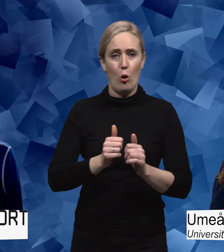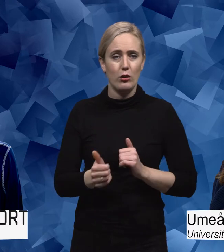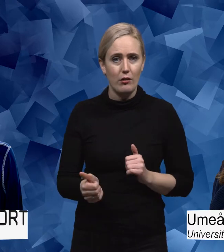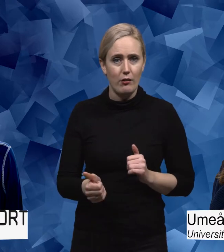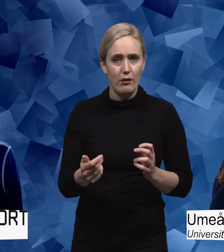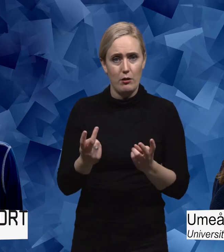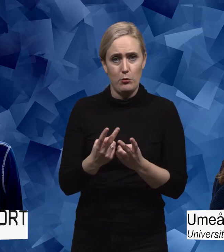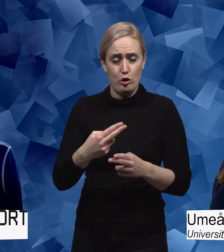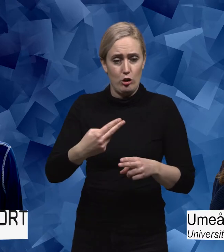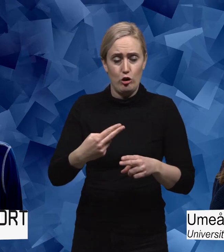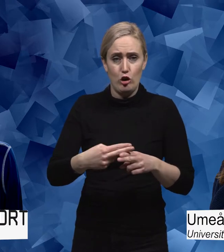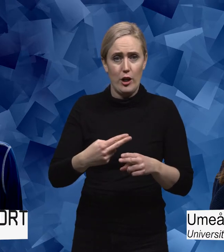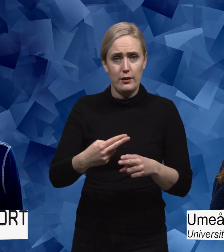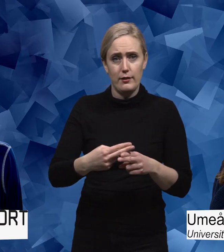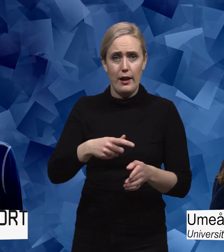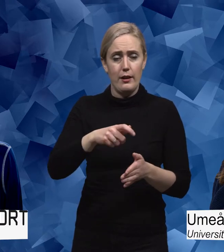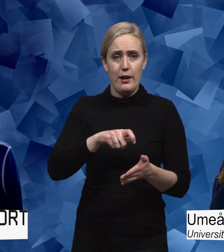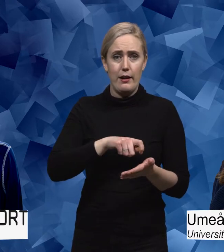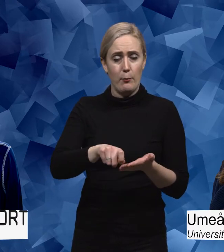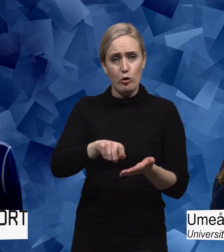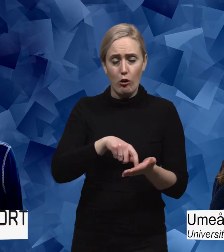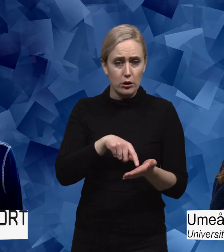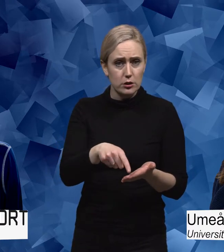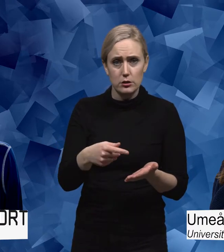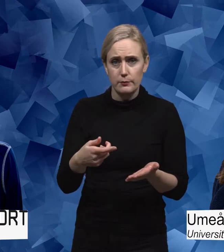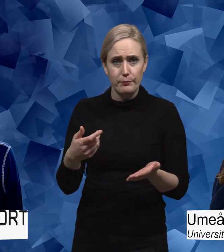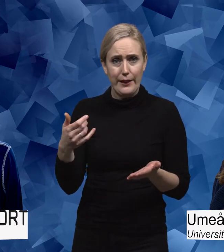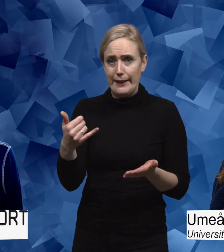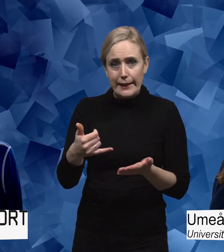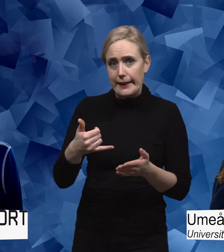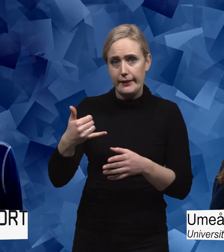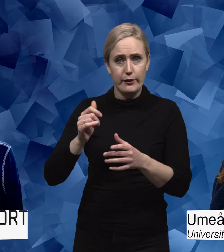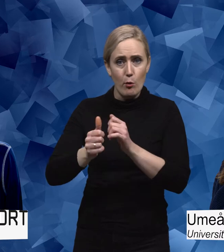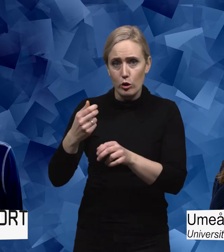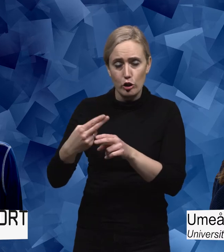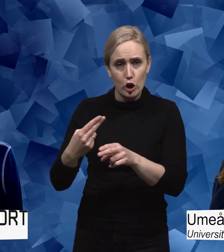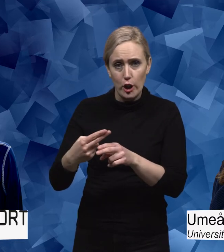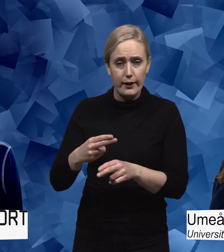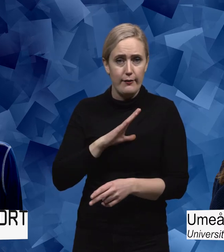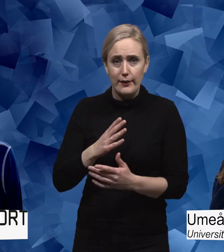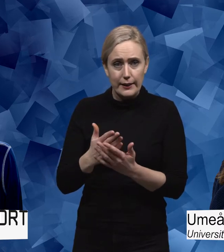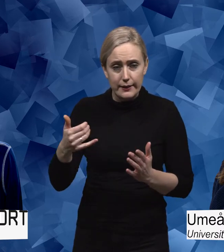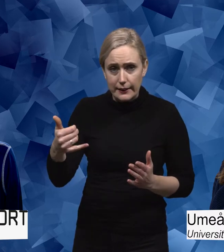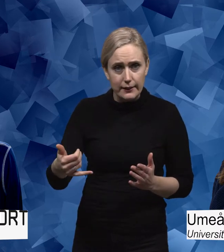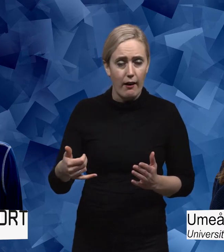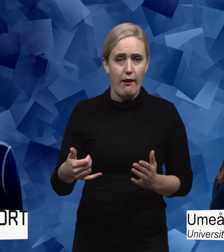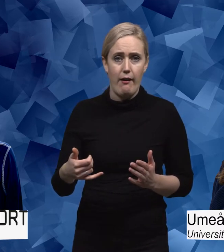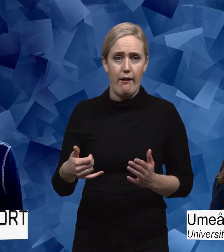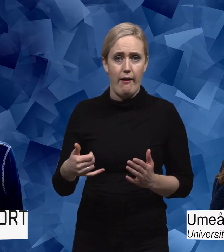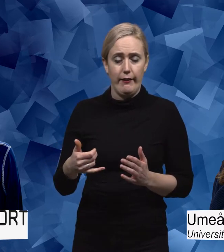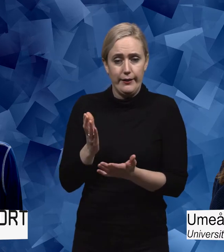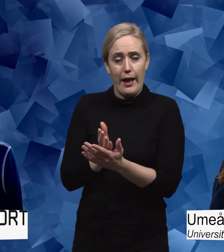inte de nyhetsreportagen på idrotts eller sportnyheten, eller i de